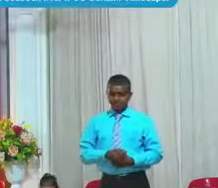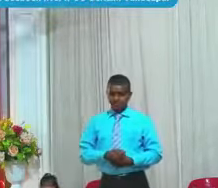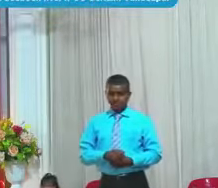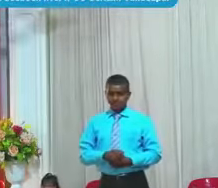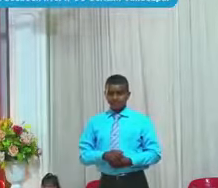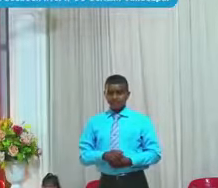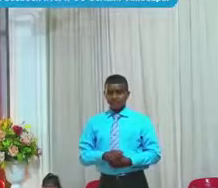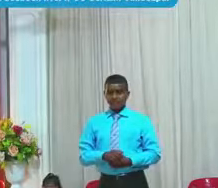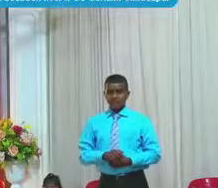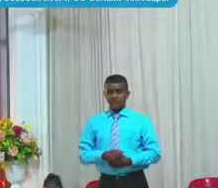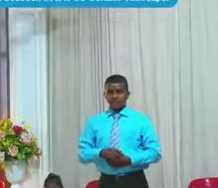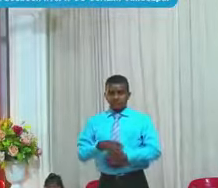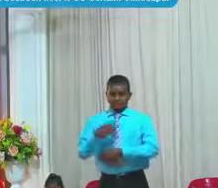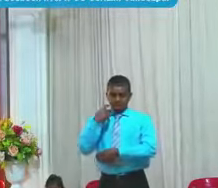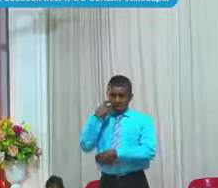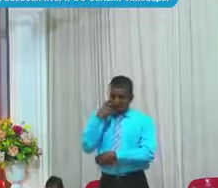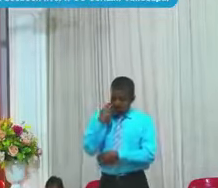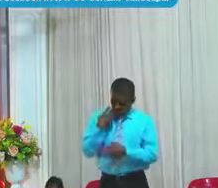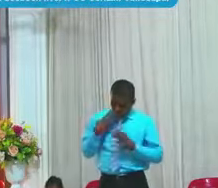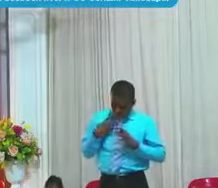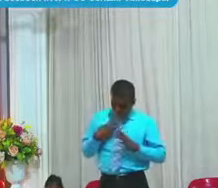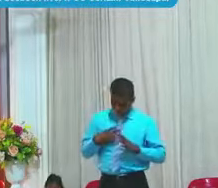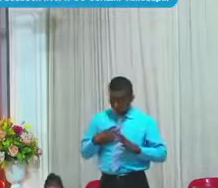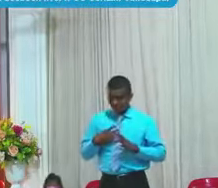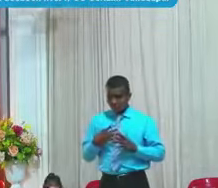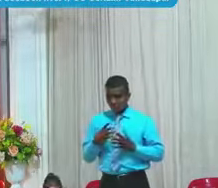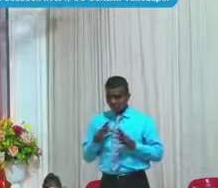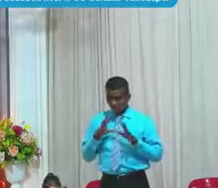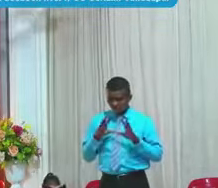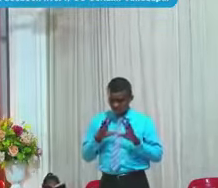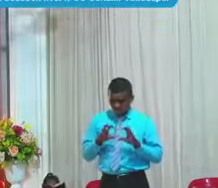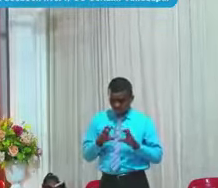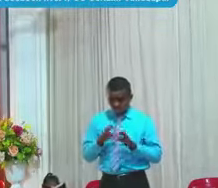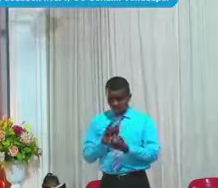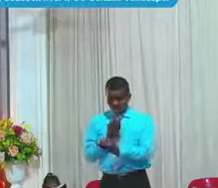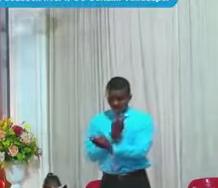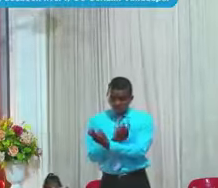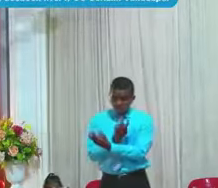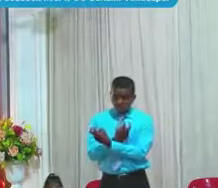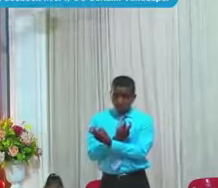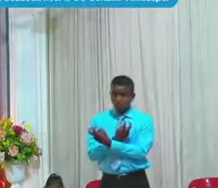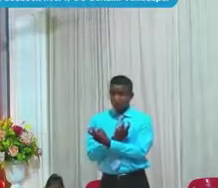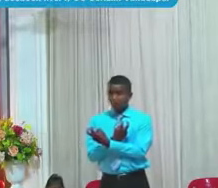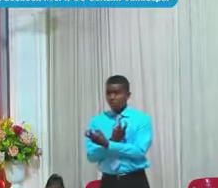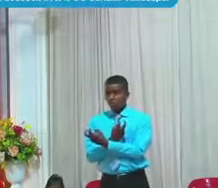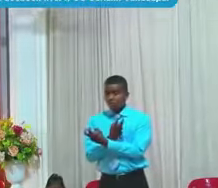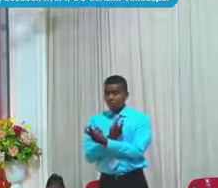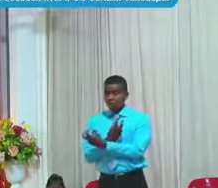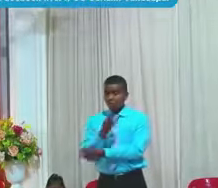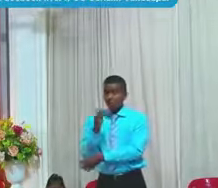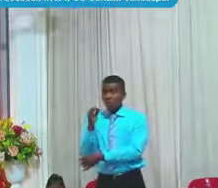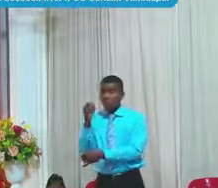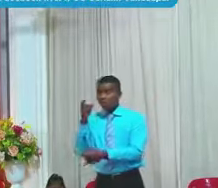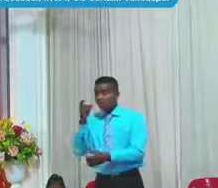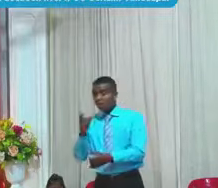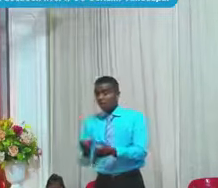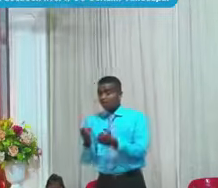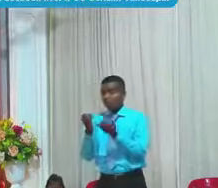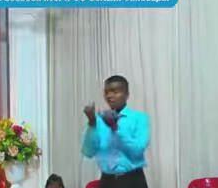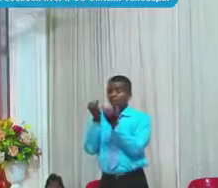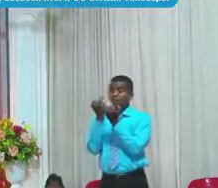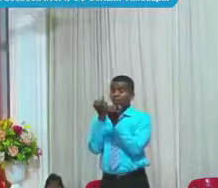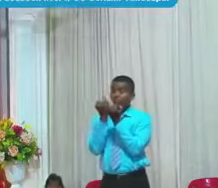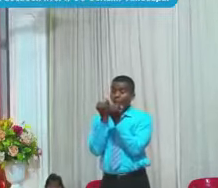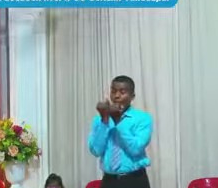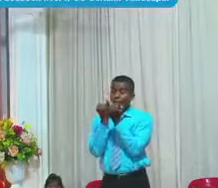desfallece De manera que no se ve Y sus huesos que antes no se veían Aparecen Su alma se acerca al